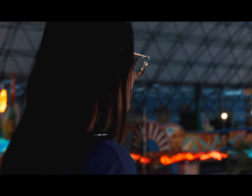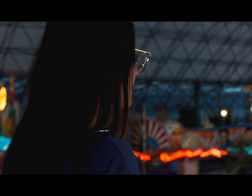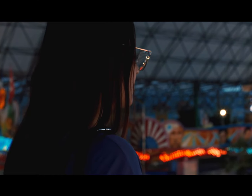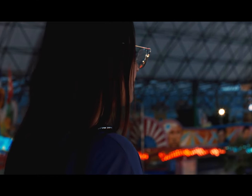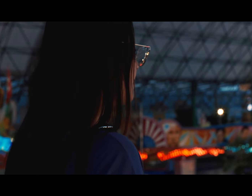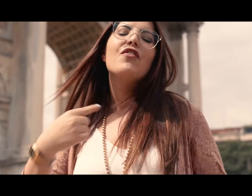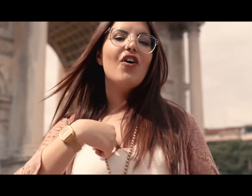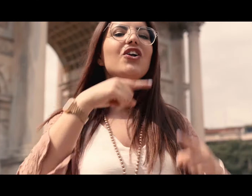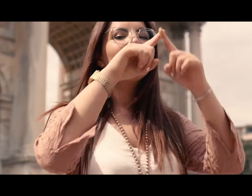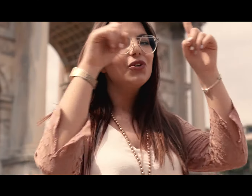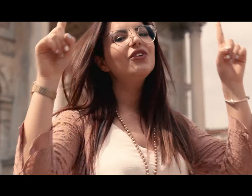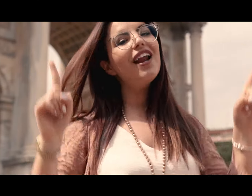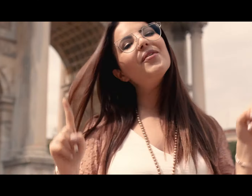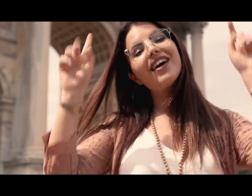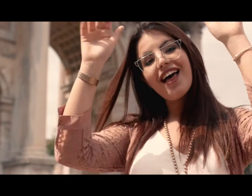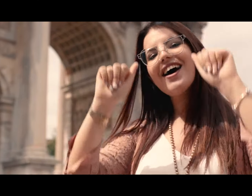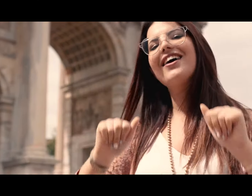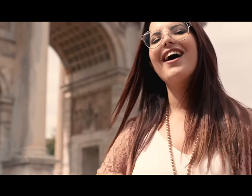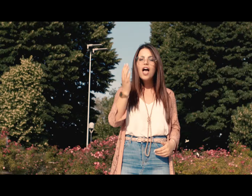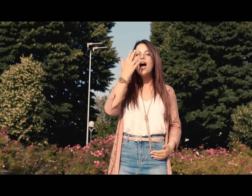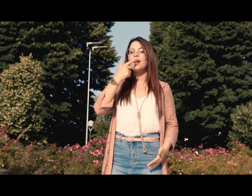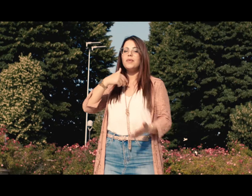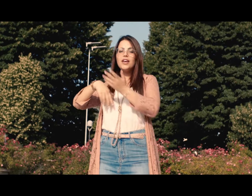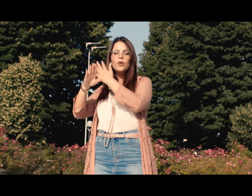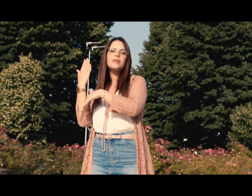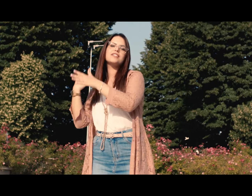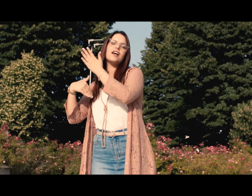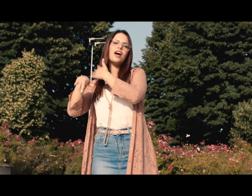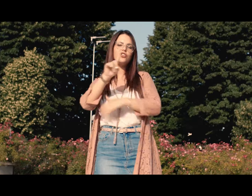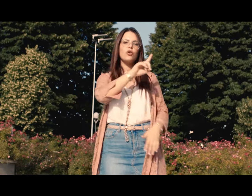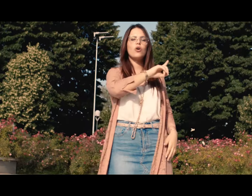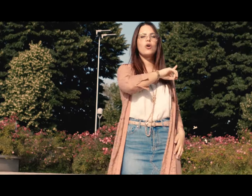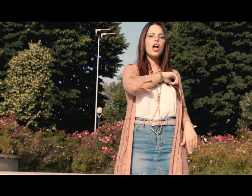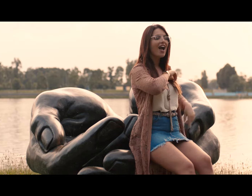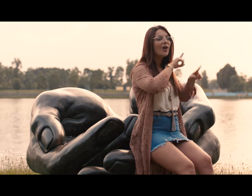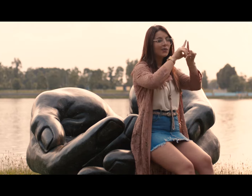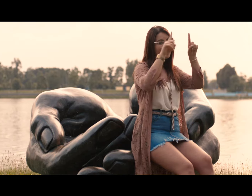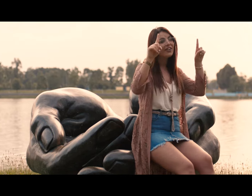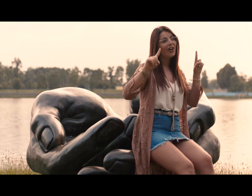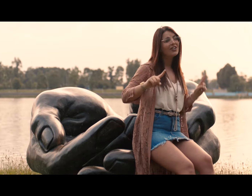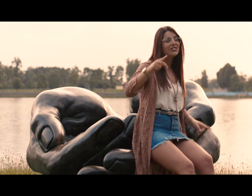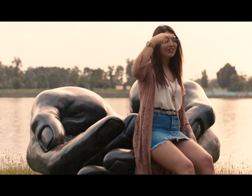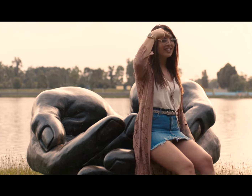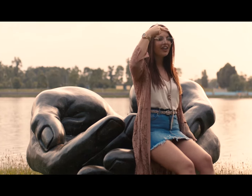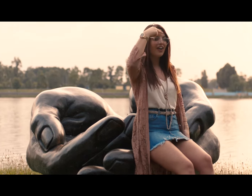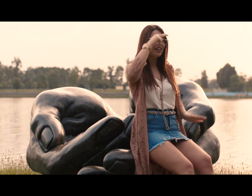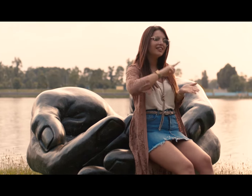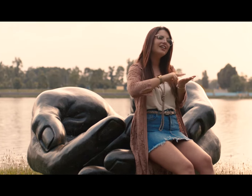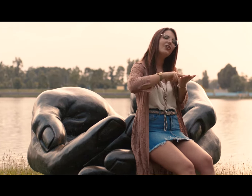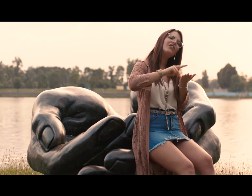Voglio chiudere una club al mio passato Un negozio di ricordi dove